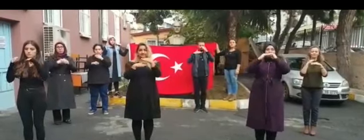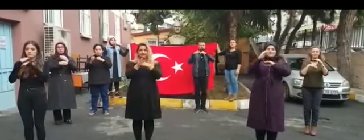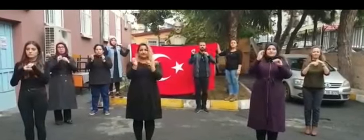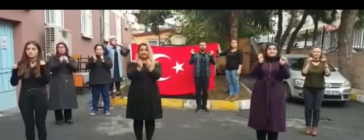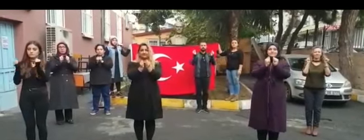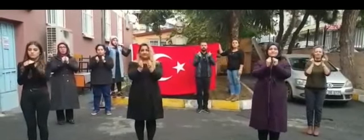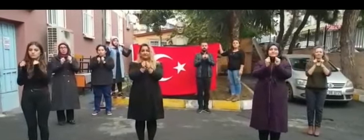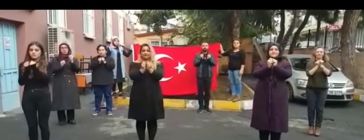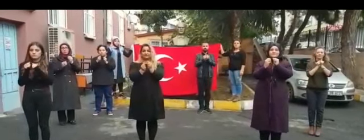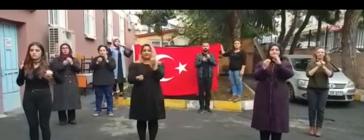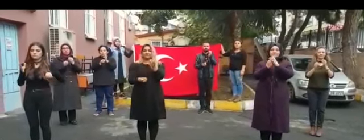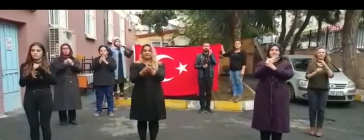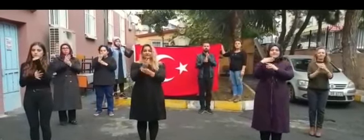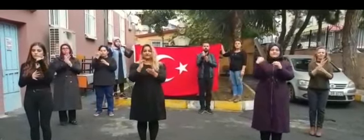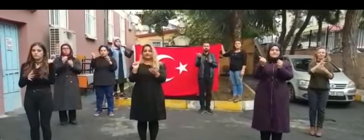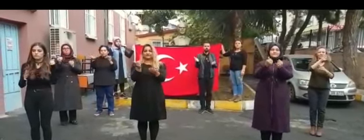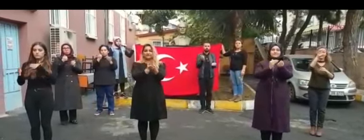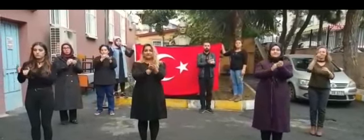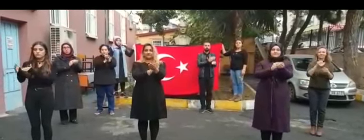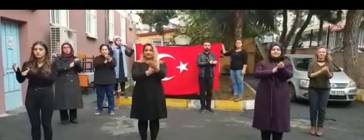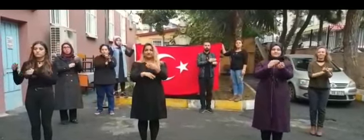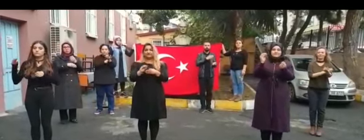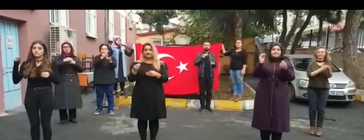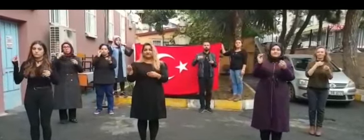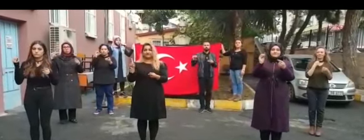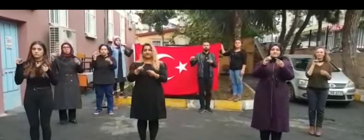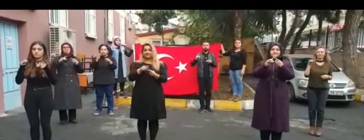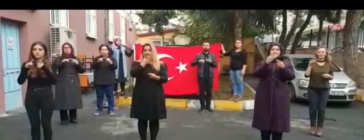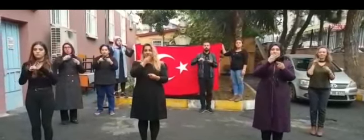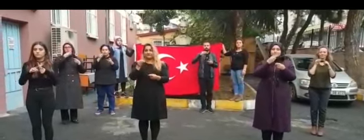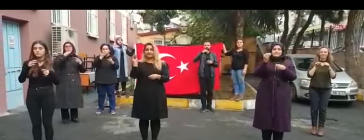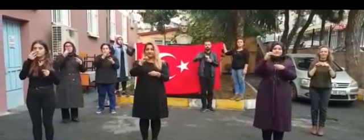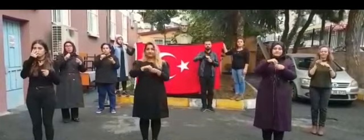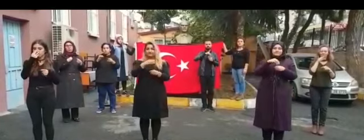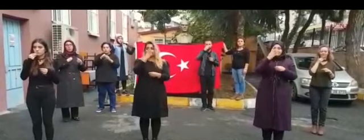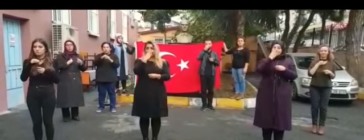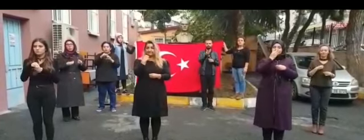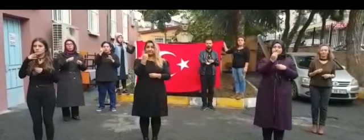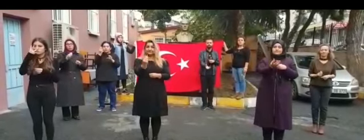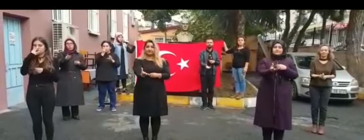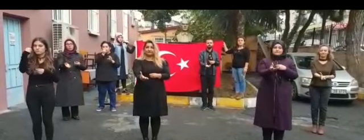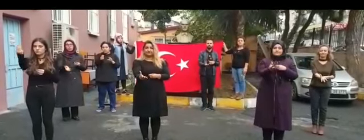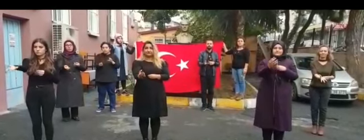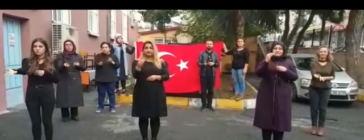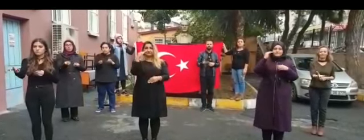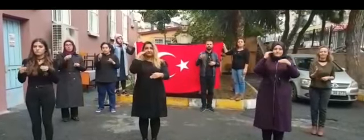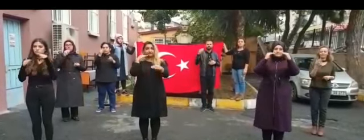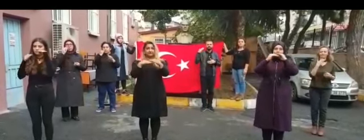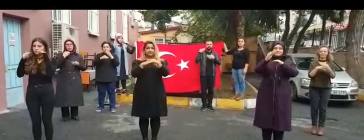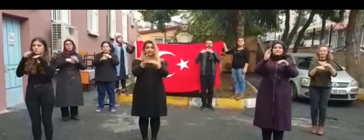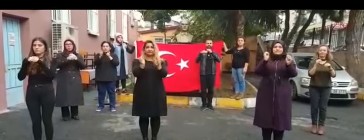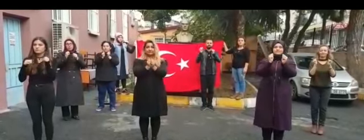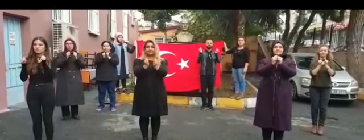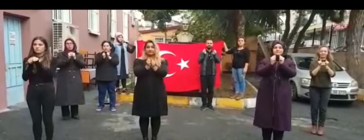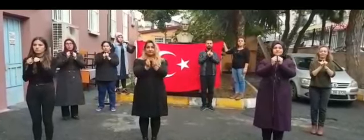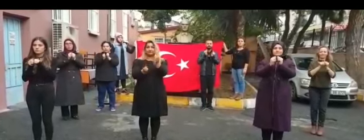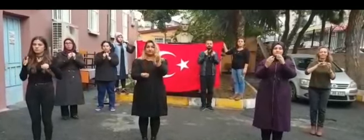zaferlerinle kuruldu yüce vatan Çocuklara, gençlere büyük armağan Milli zaferlerinle